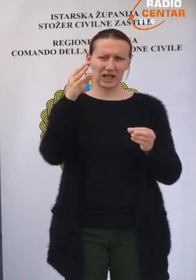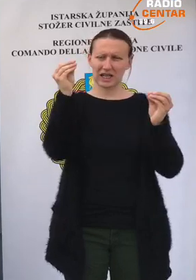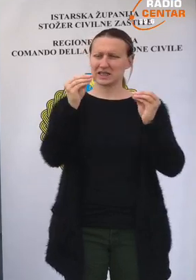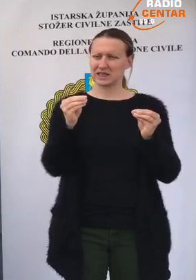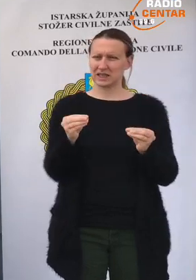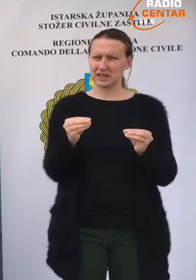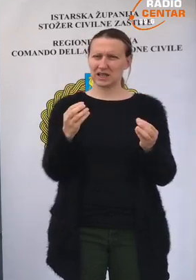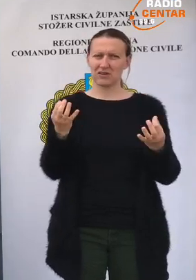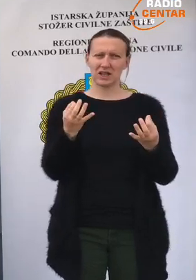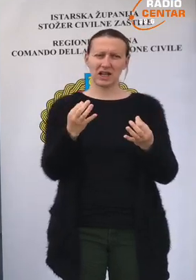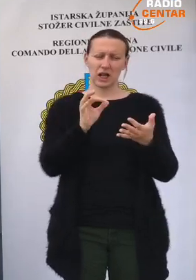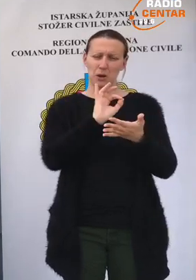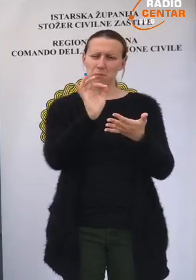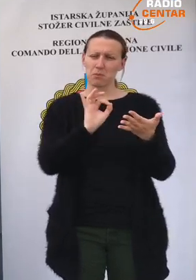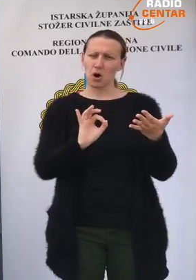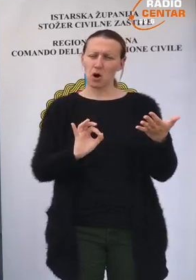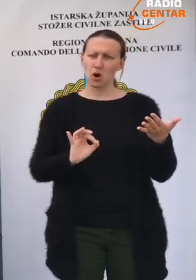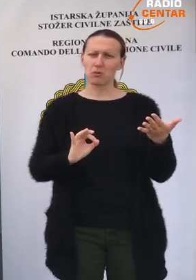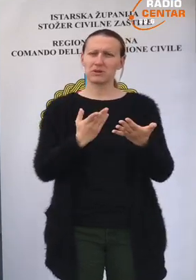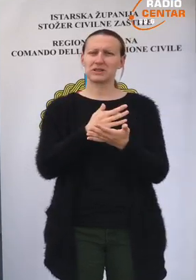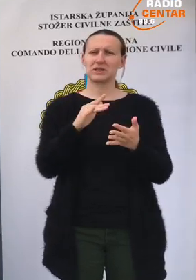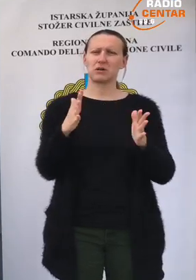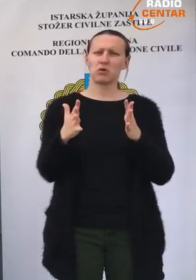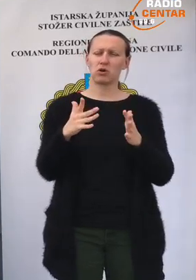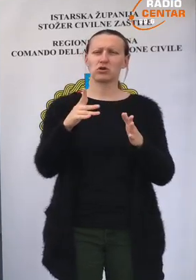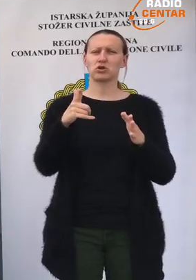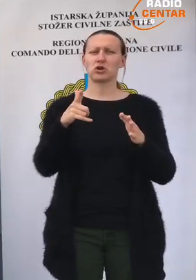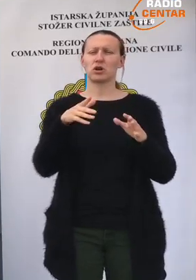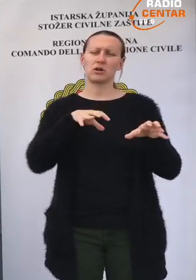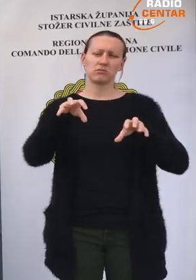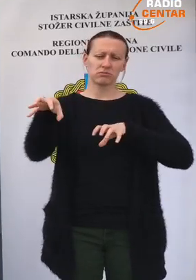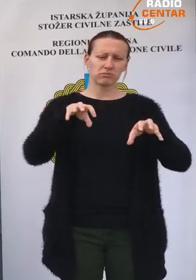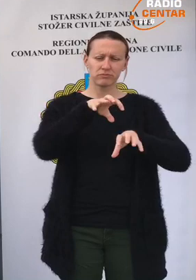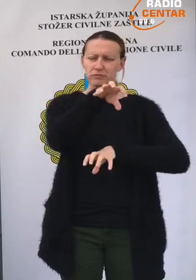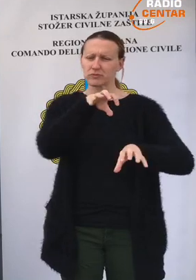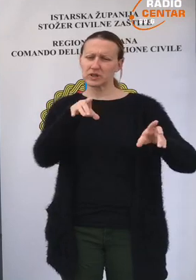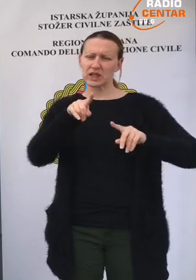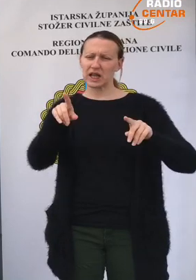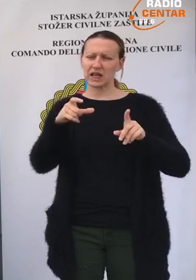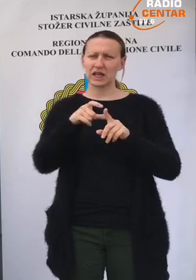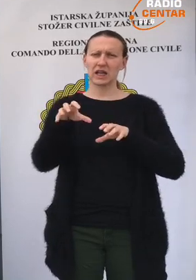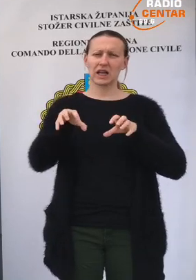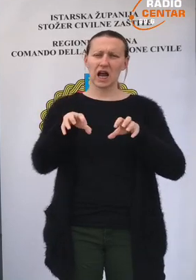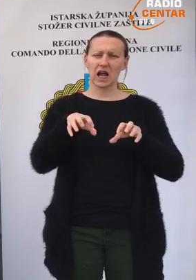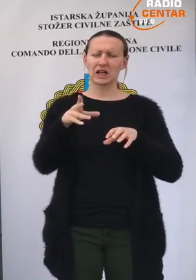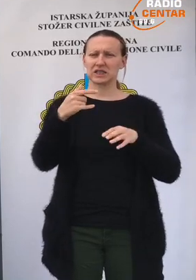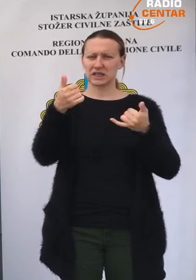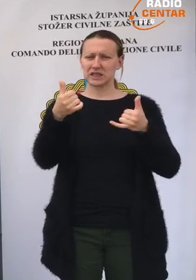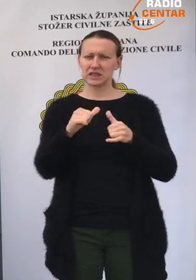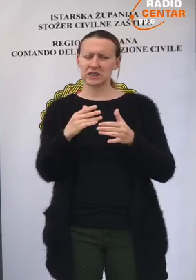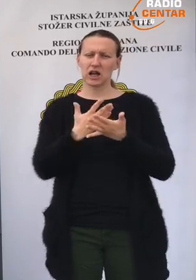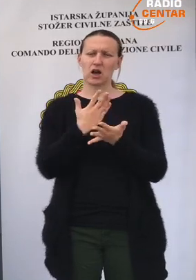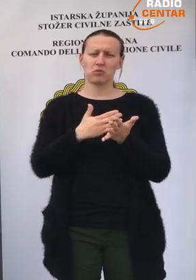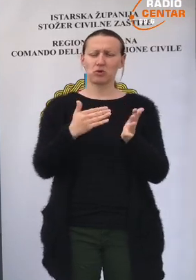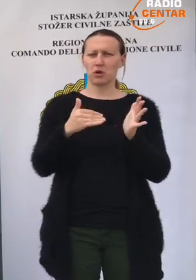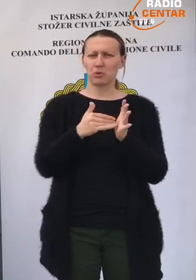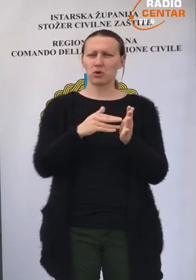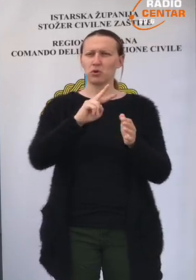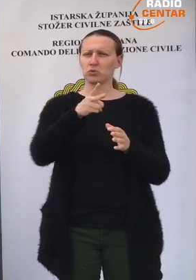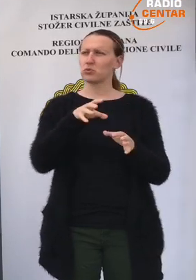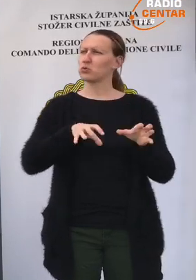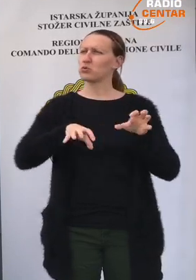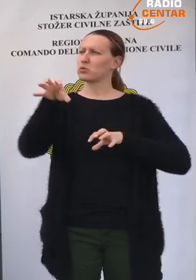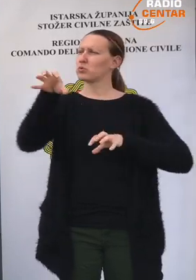sastavljaju nekakvi popisi za eventualnu mobilizaciju nekih djelatnika iz Istra, ako bude potrebno